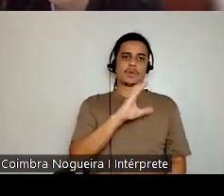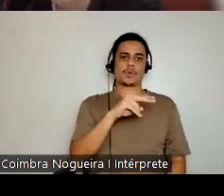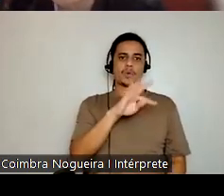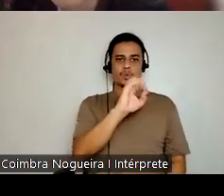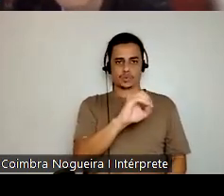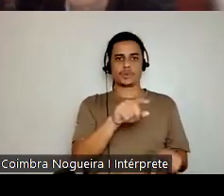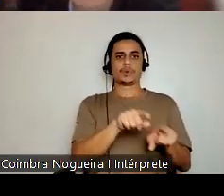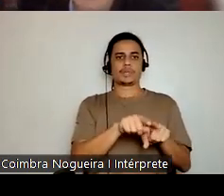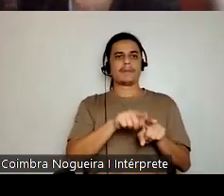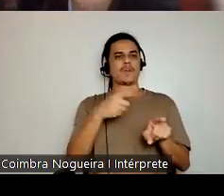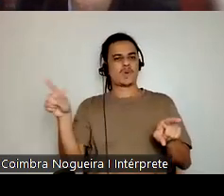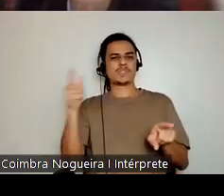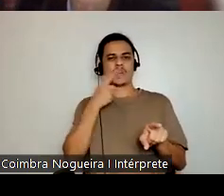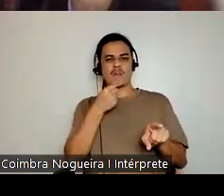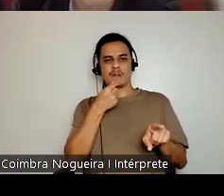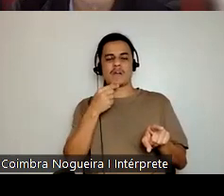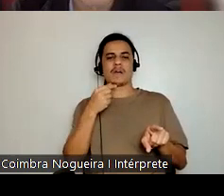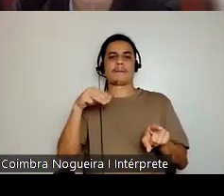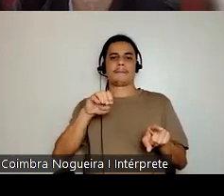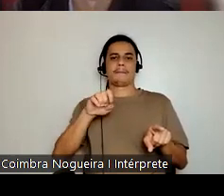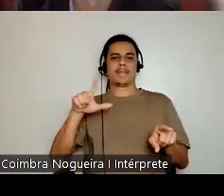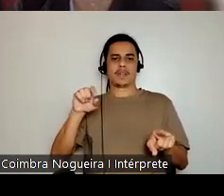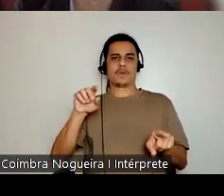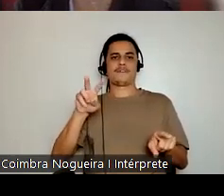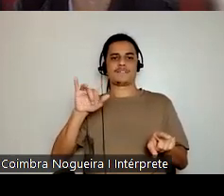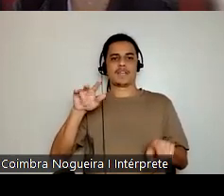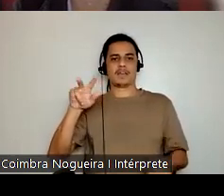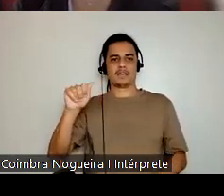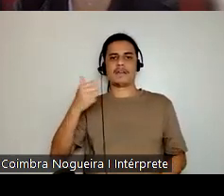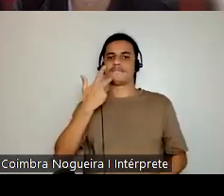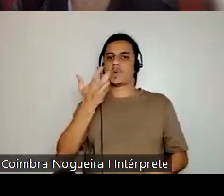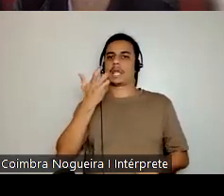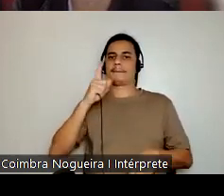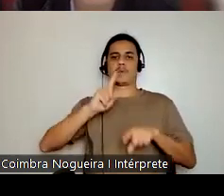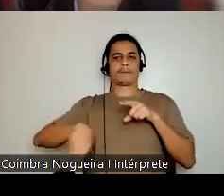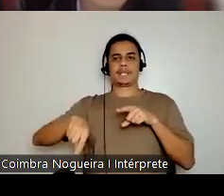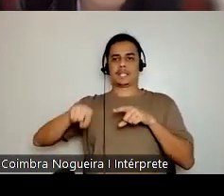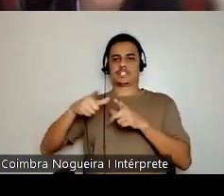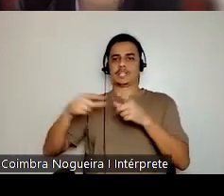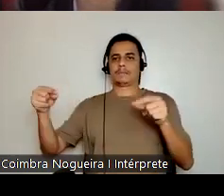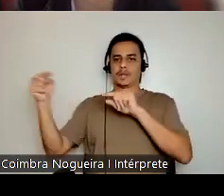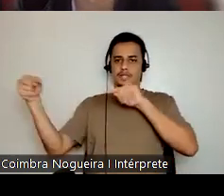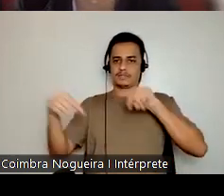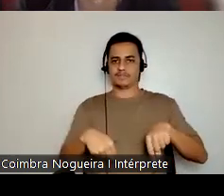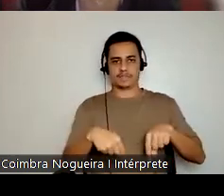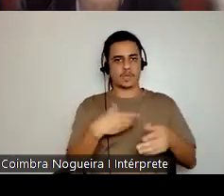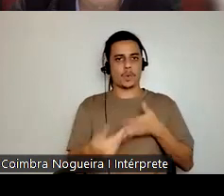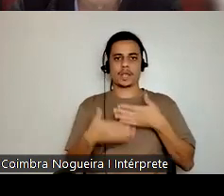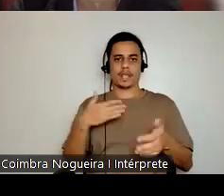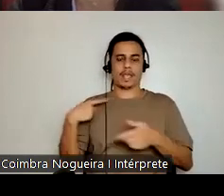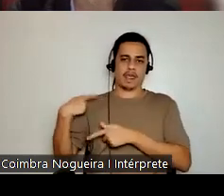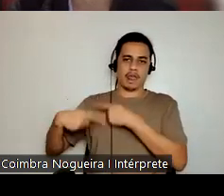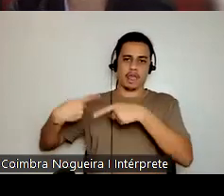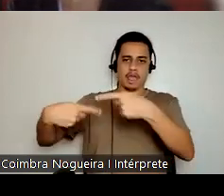.165, que dizia, proibida a entrada num país de imigrantes japoneses de qualquer idade, de qualquer procedência.